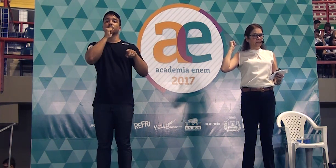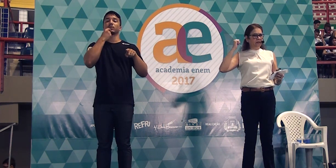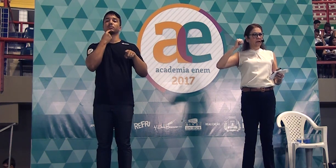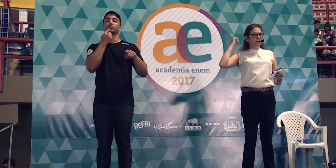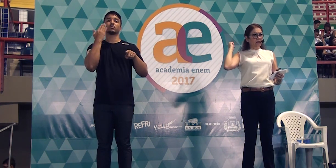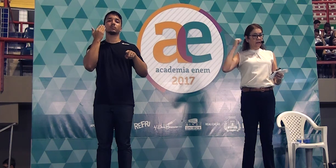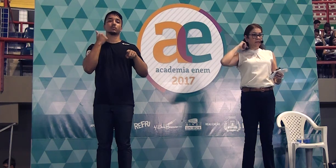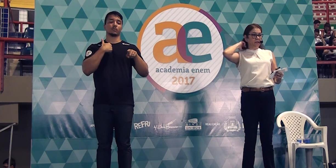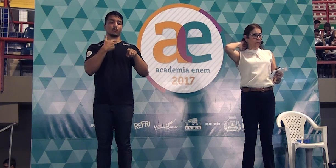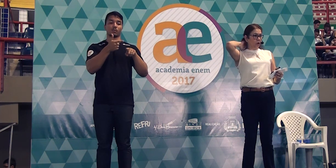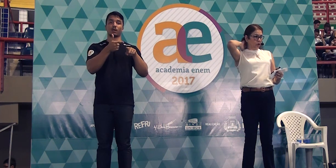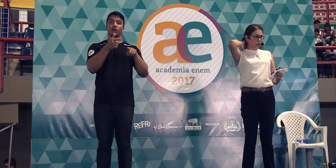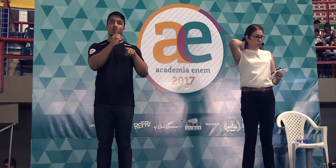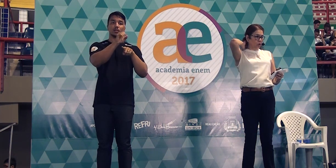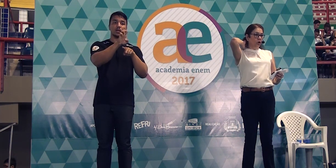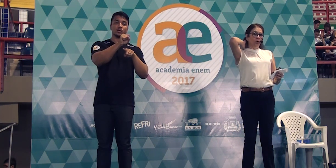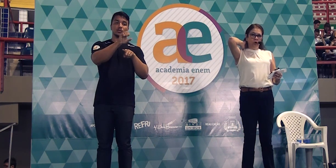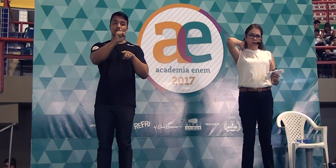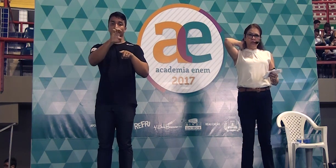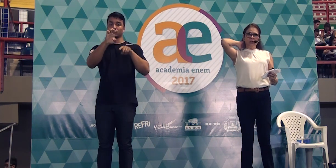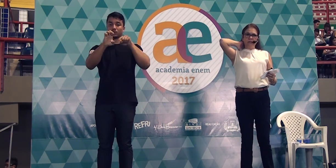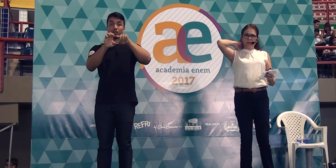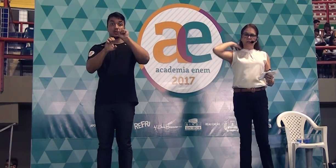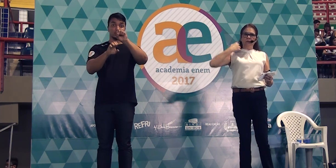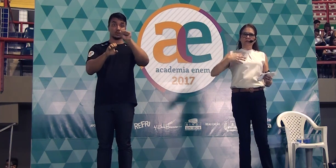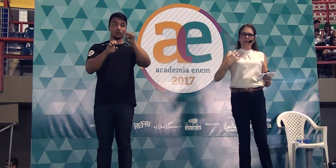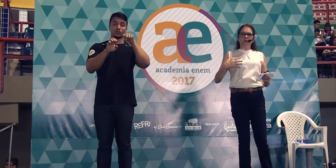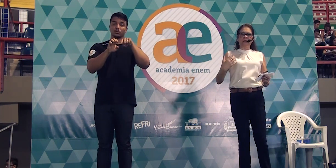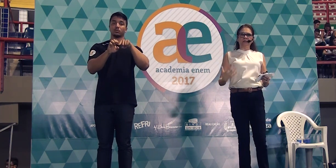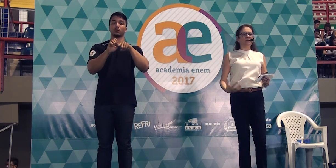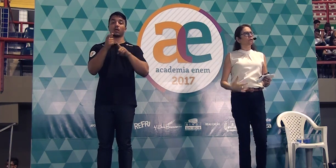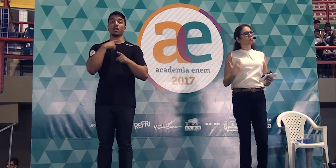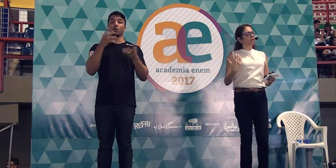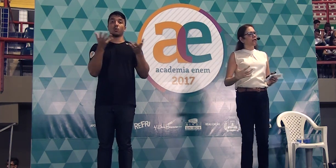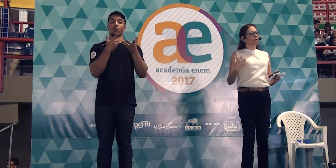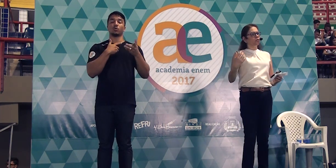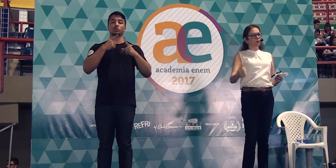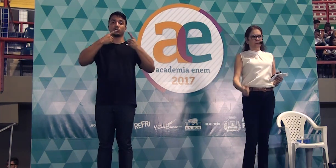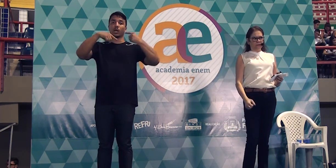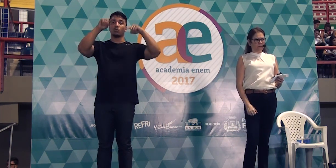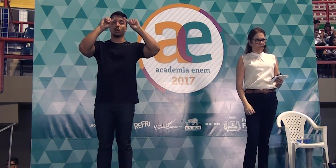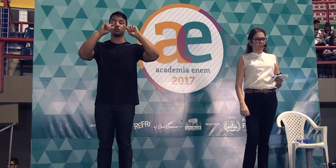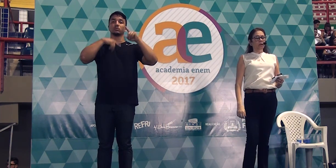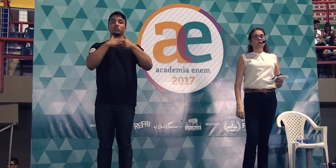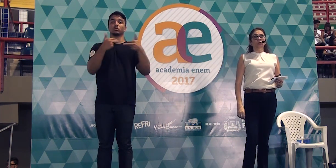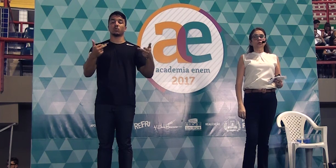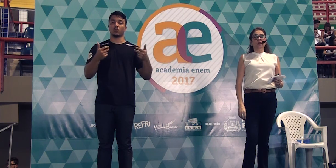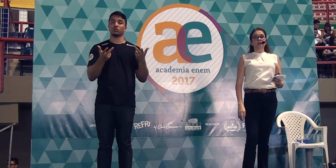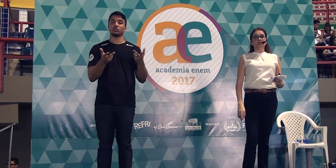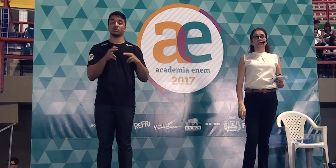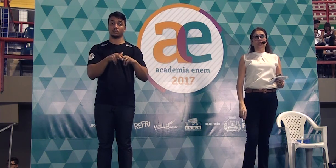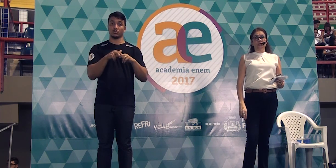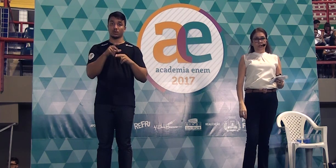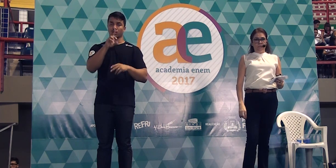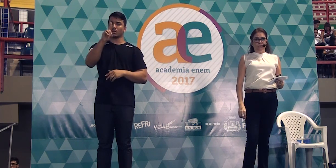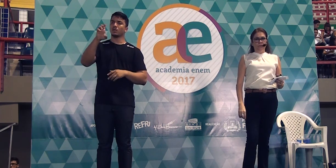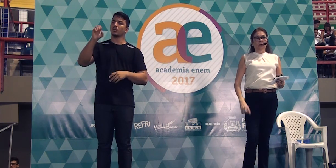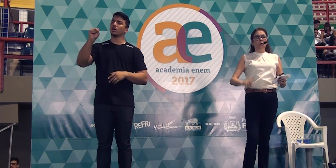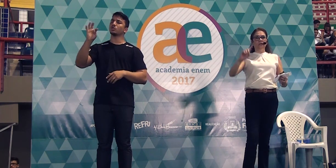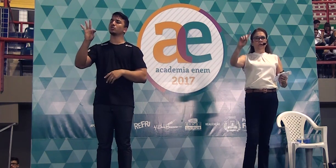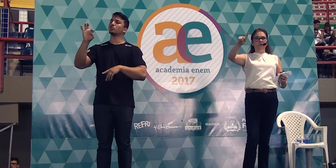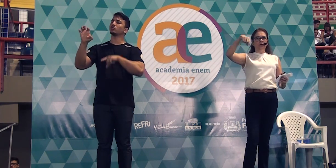SS desse modo hoje nós estamos atualizando uma série de coisas. E o deste